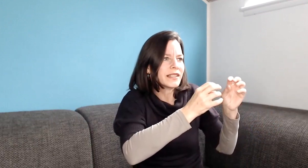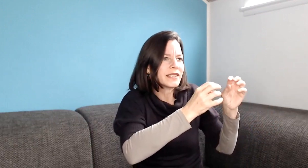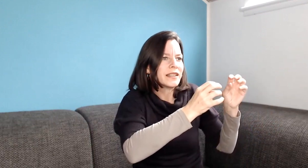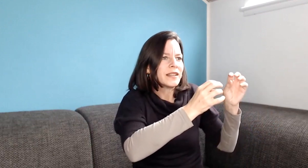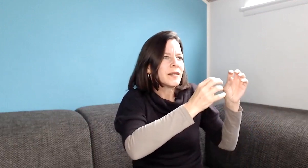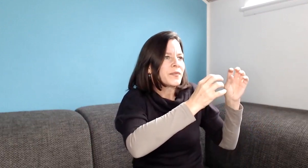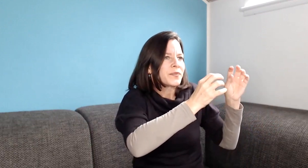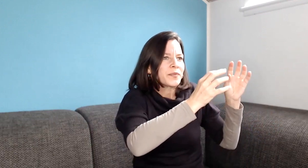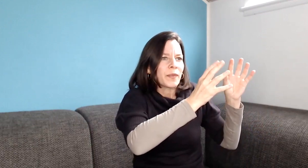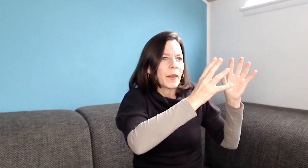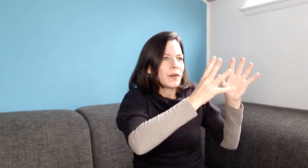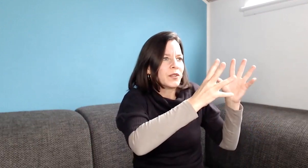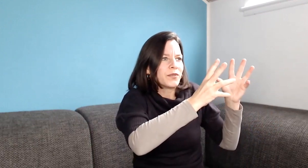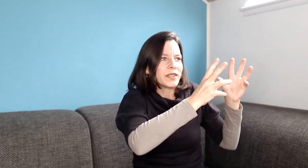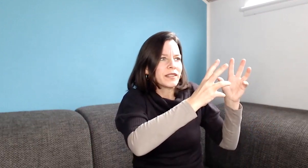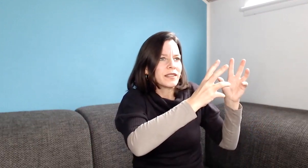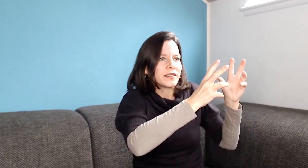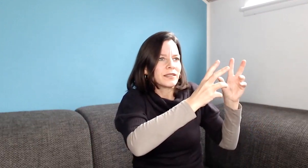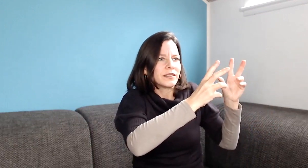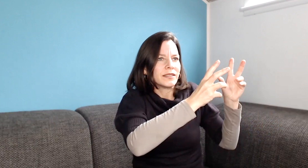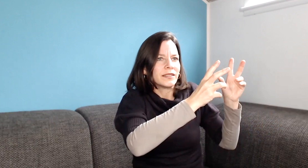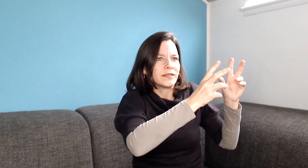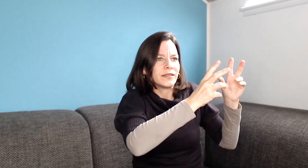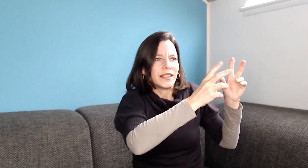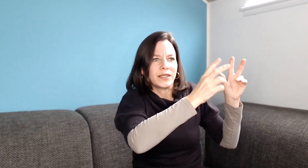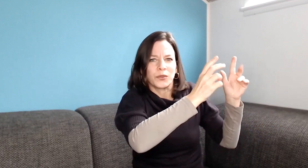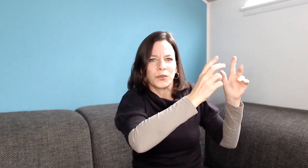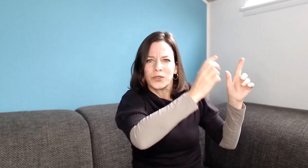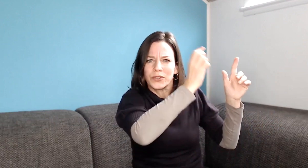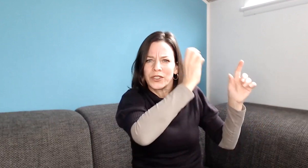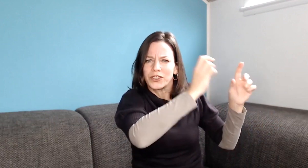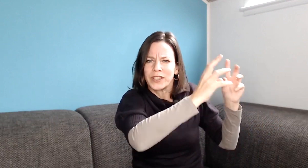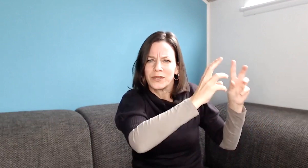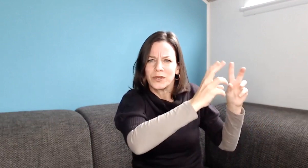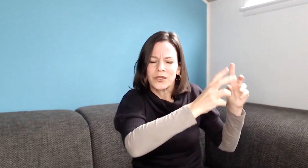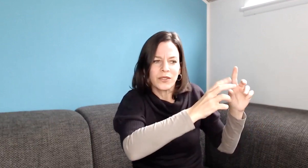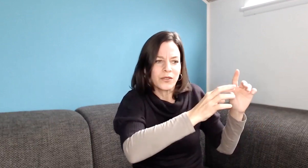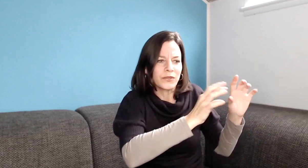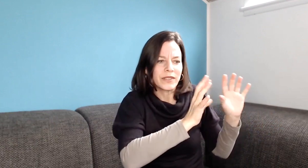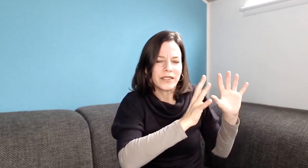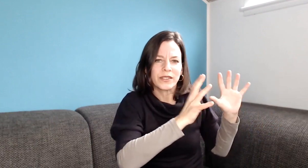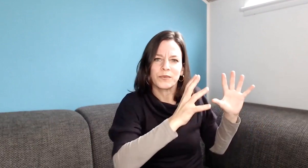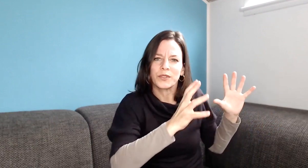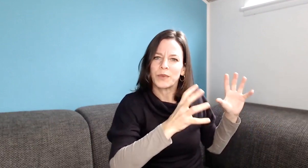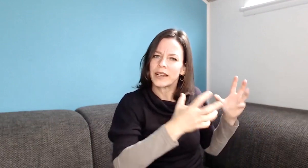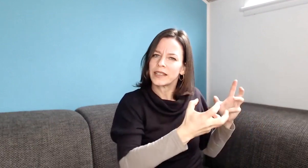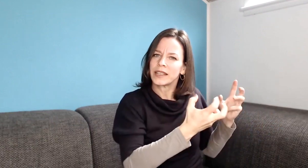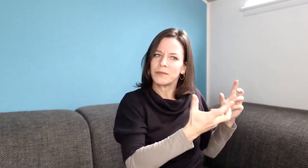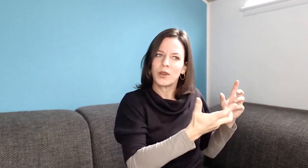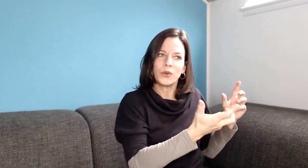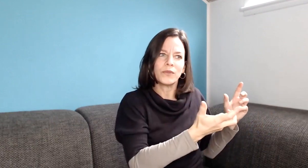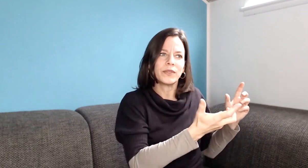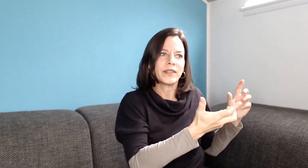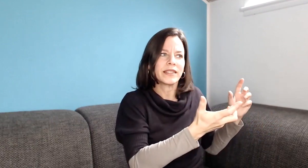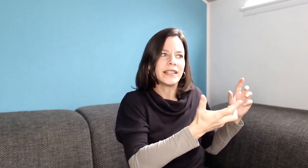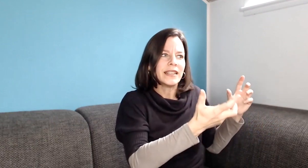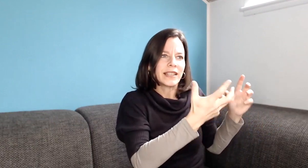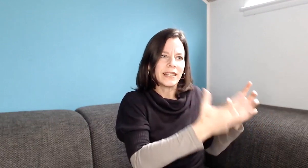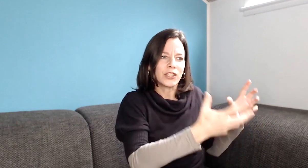es irgendwelche elektronischen Geschichten oder sonst irgendwas. Er hat immer irgendwie was ganz